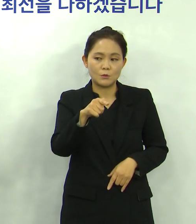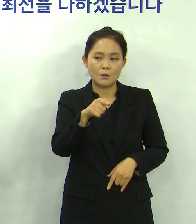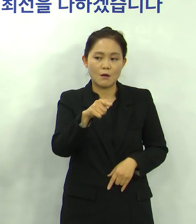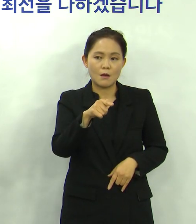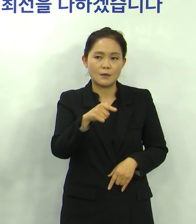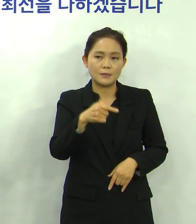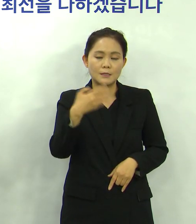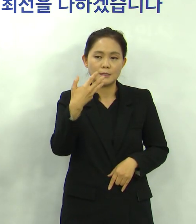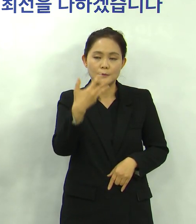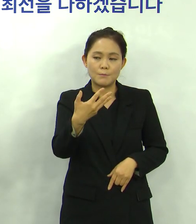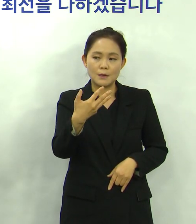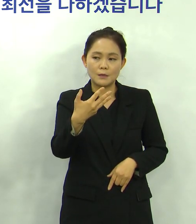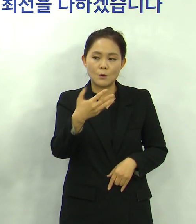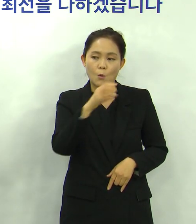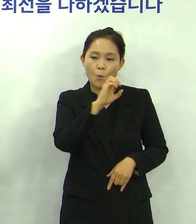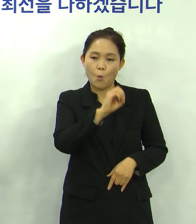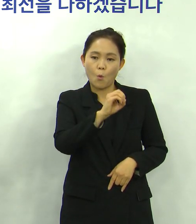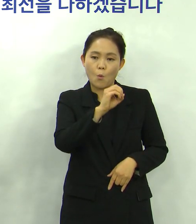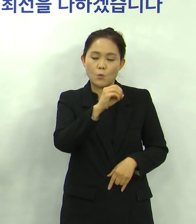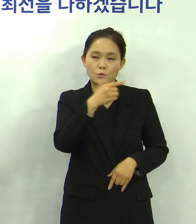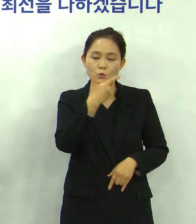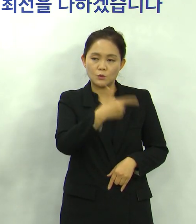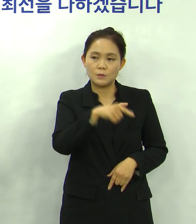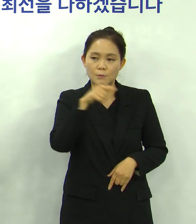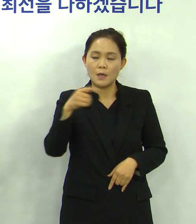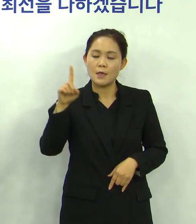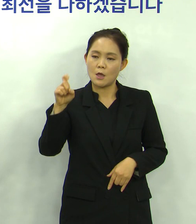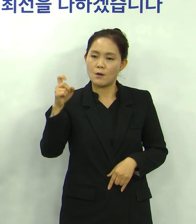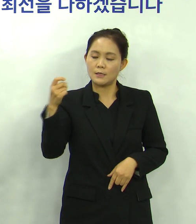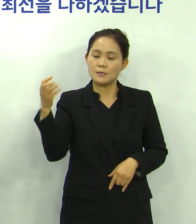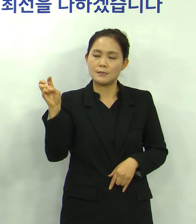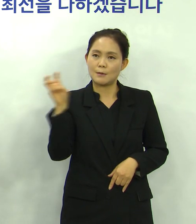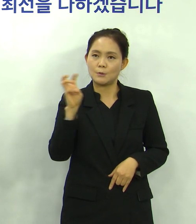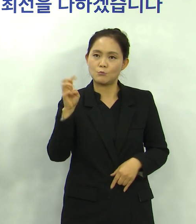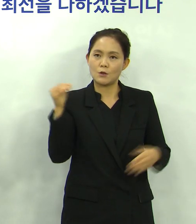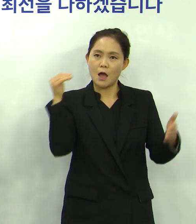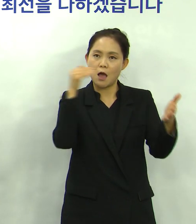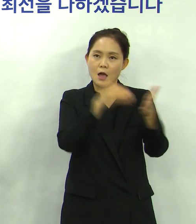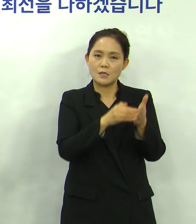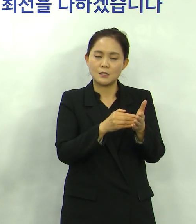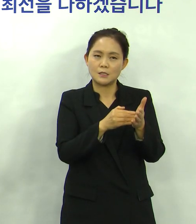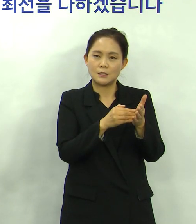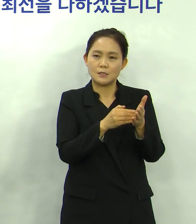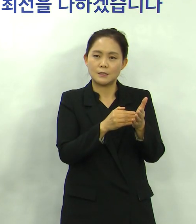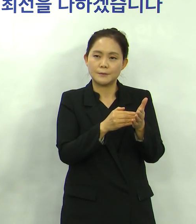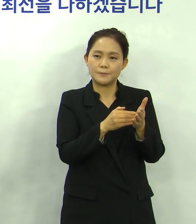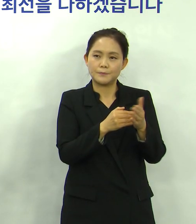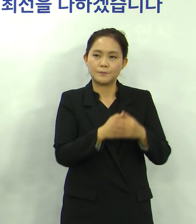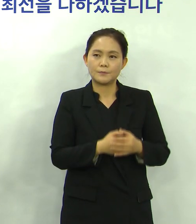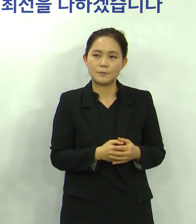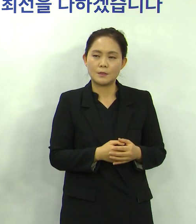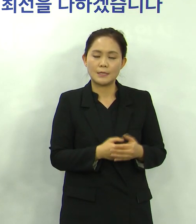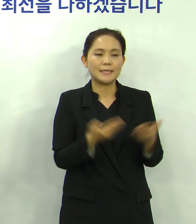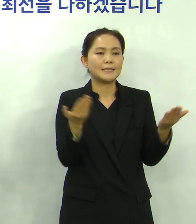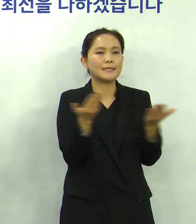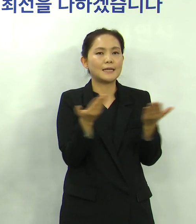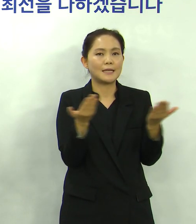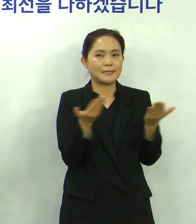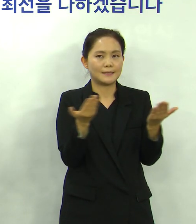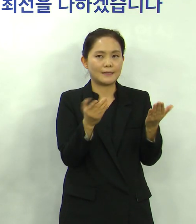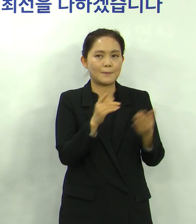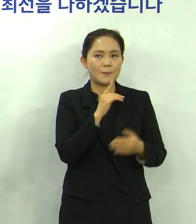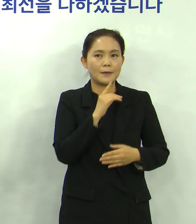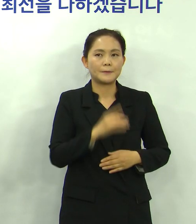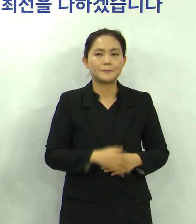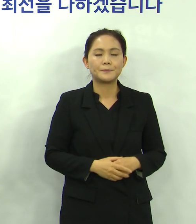18일 날 09시부터 11시 30분까지 진료를 근무를 하신 걸로 되어 있고요